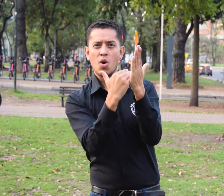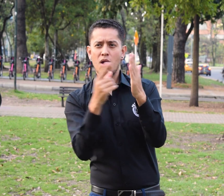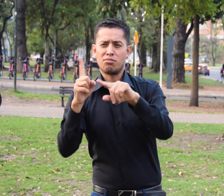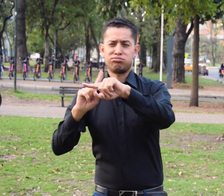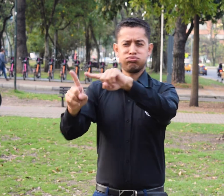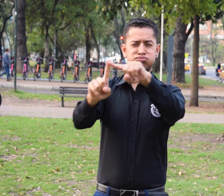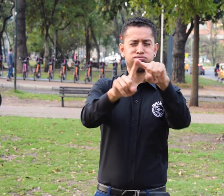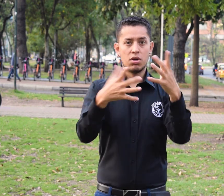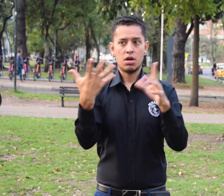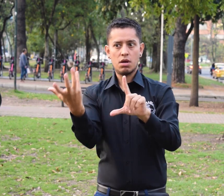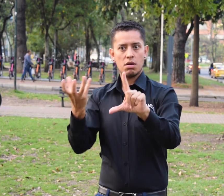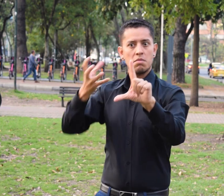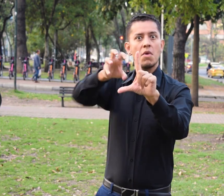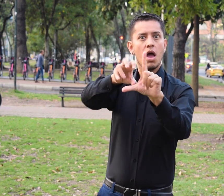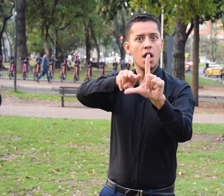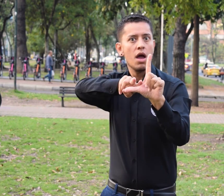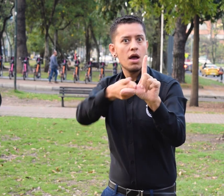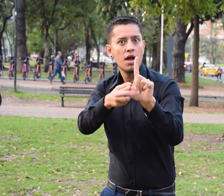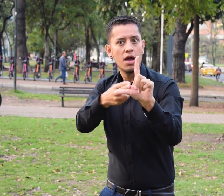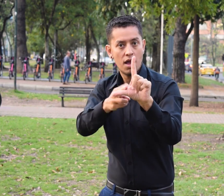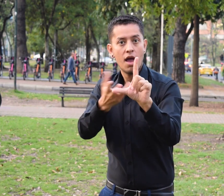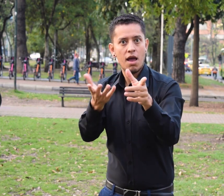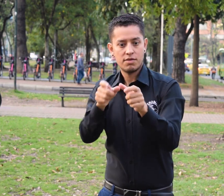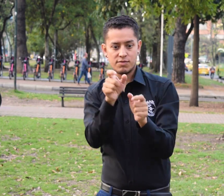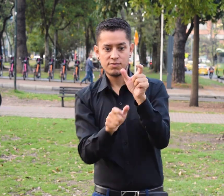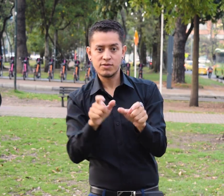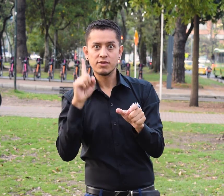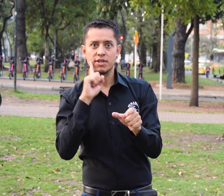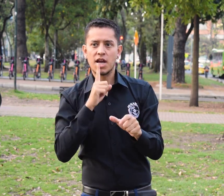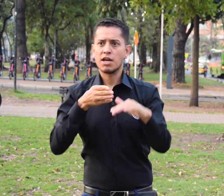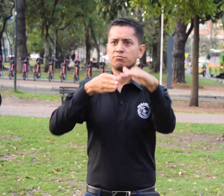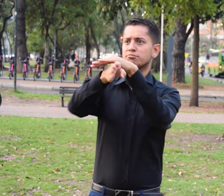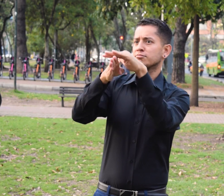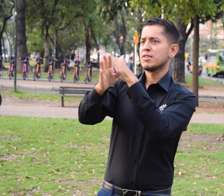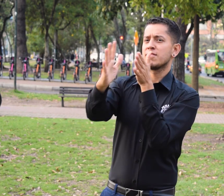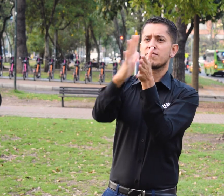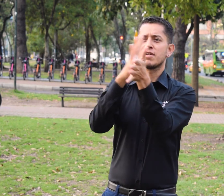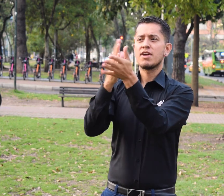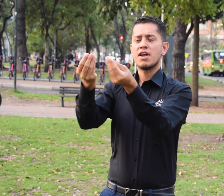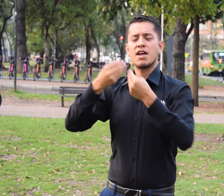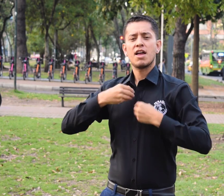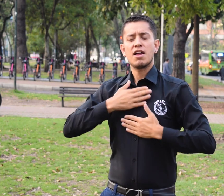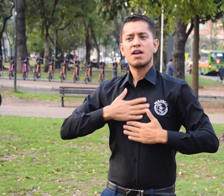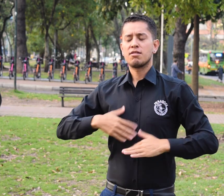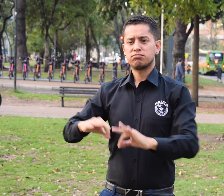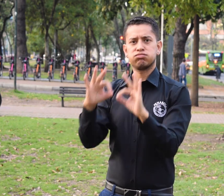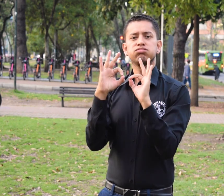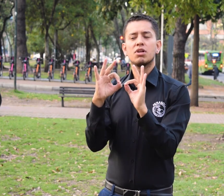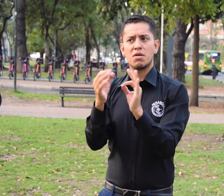televisión cuentan con el servicio de interpretación, permitiendo a las personas sordas un buen acceso a la información de esos espacios.